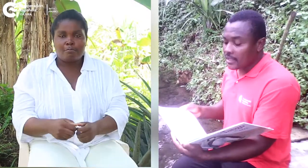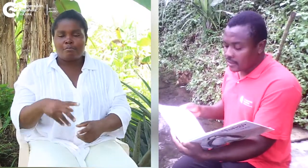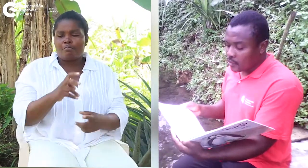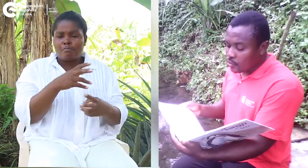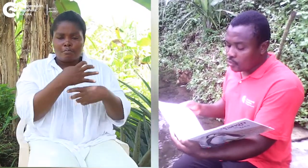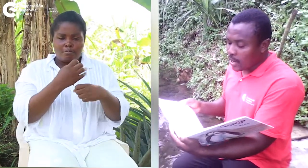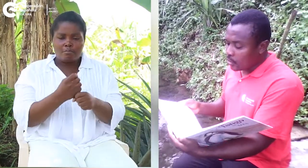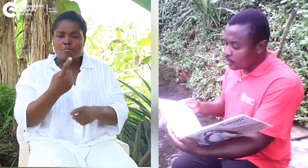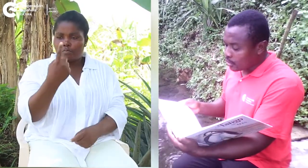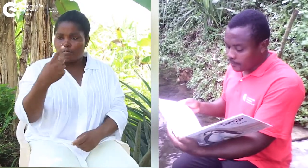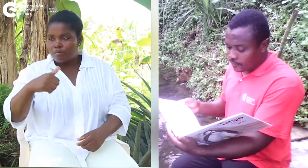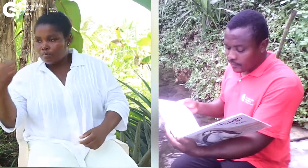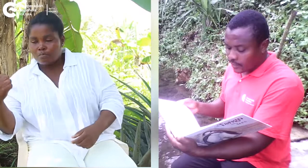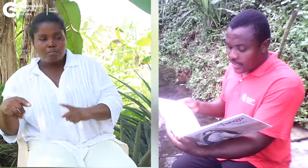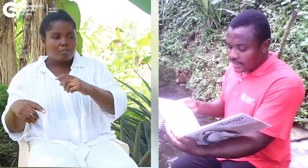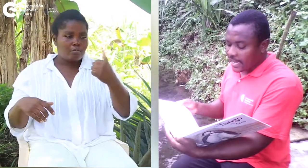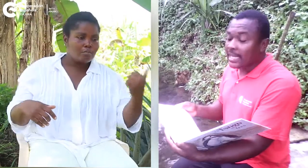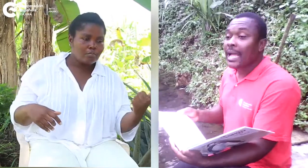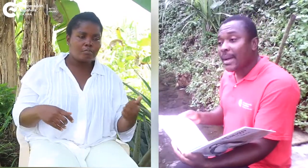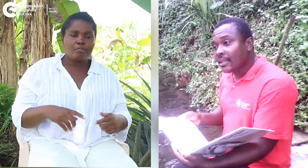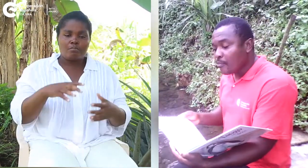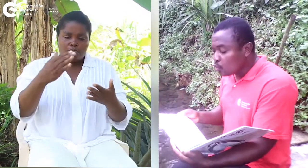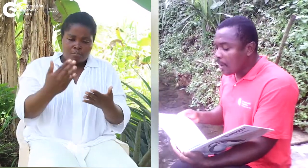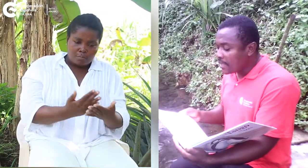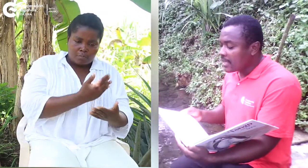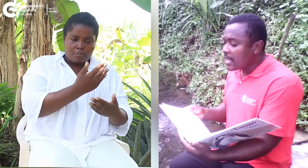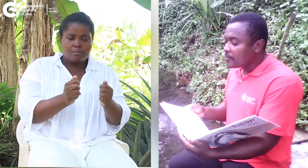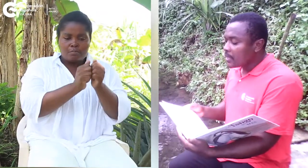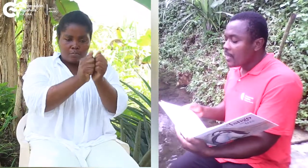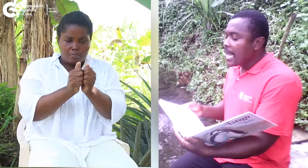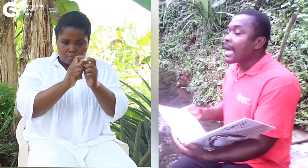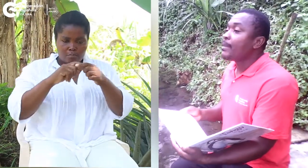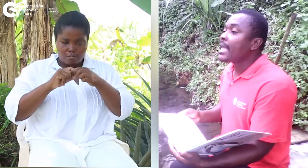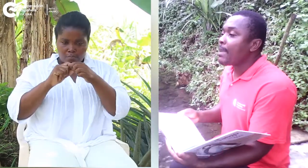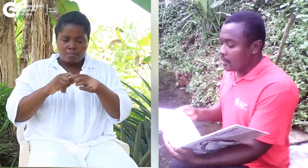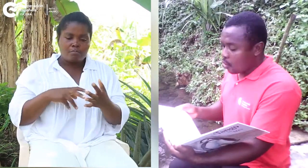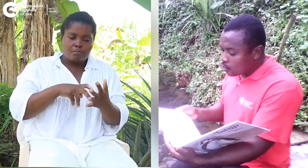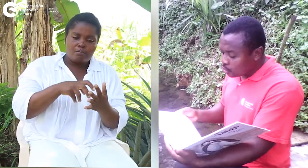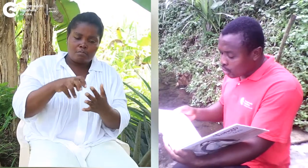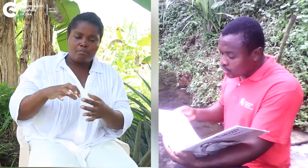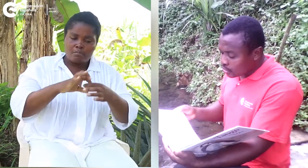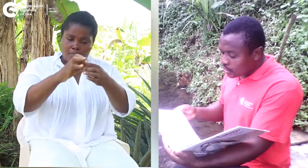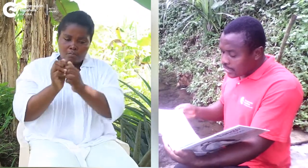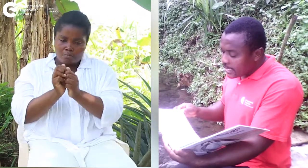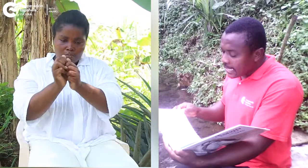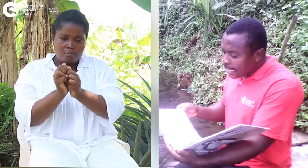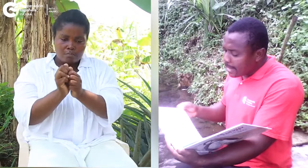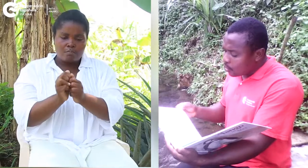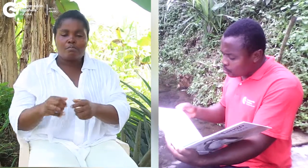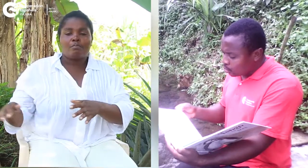uno al otro, se cantaban mutuamente, caminaban juntos y nadaban juntos.